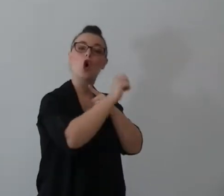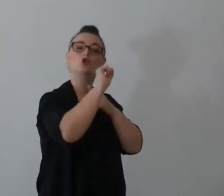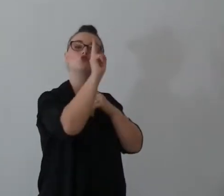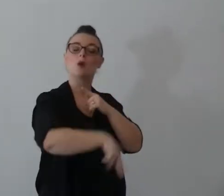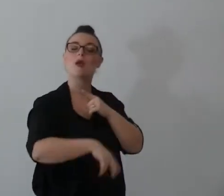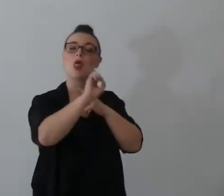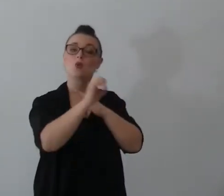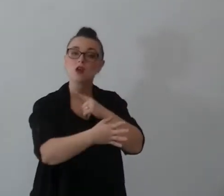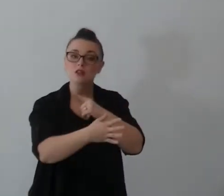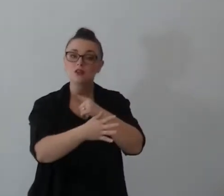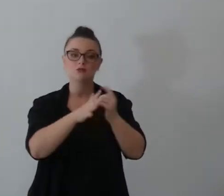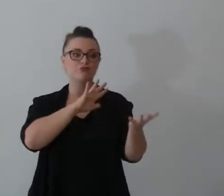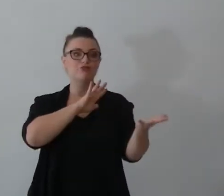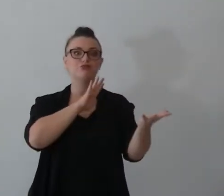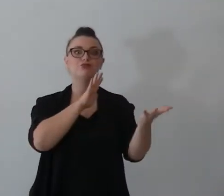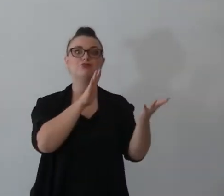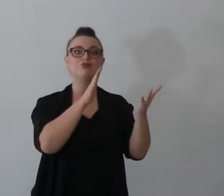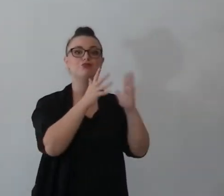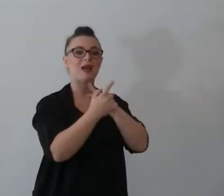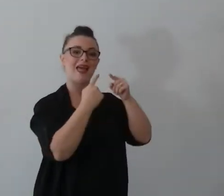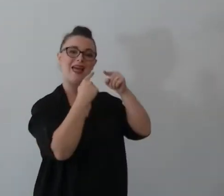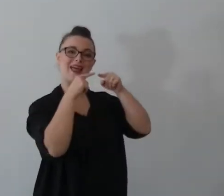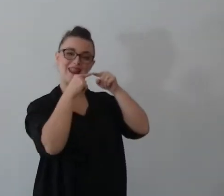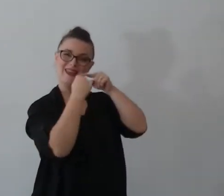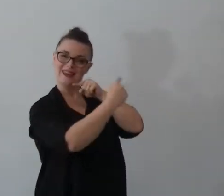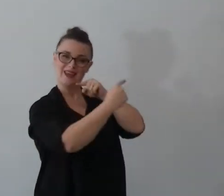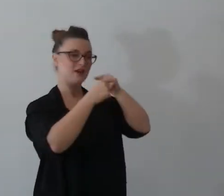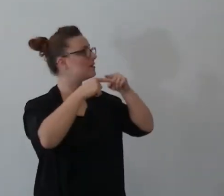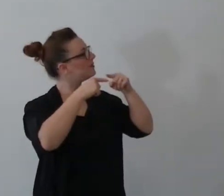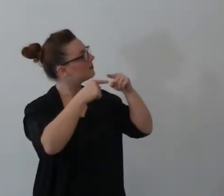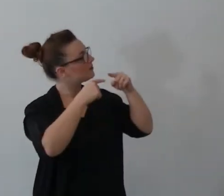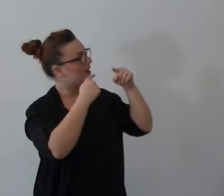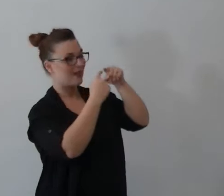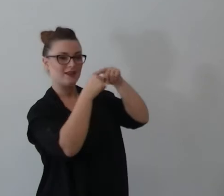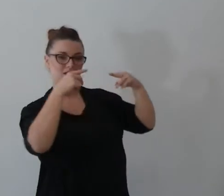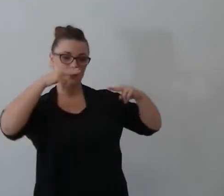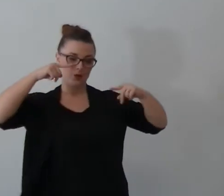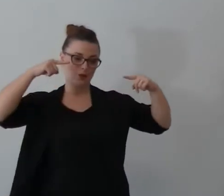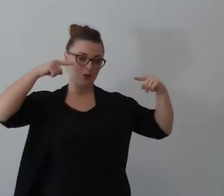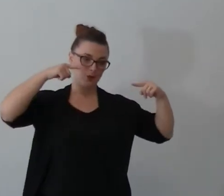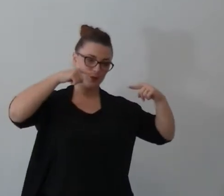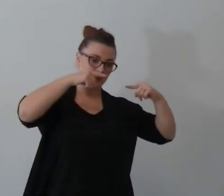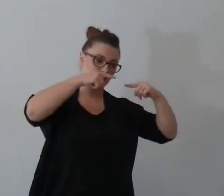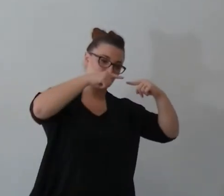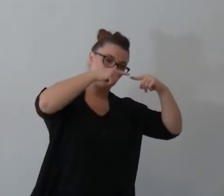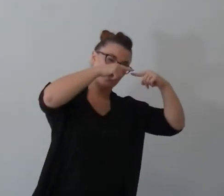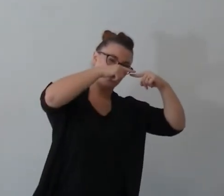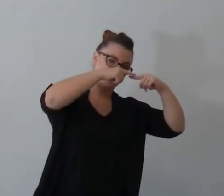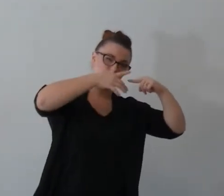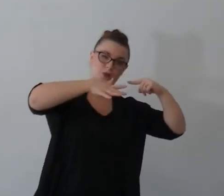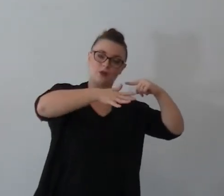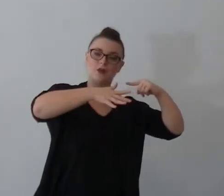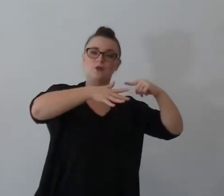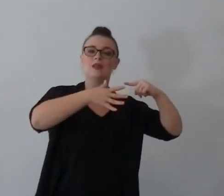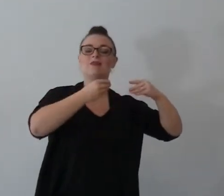due linee si stoccano e sono quasi vicine da di notte al quale tanti